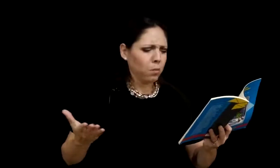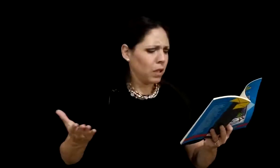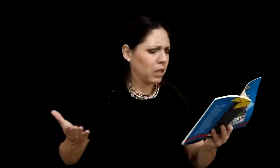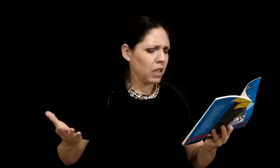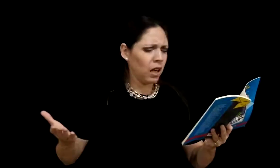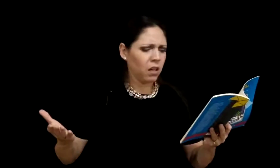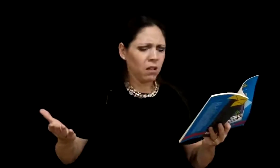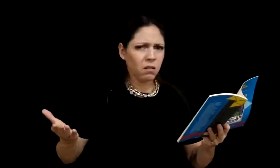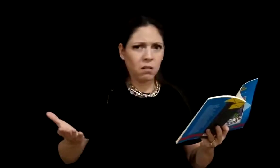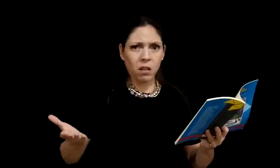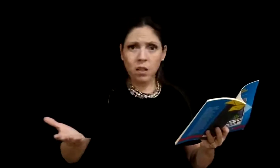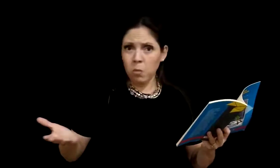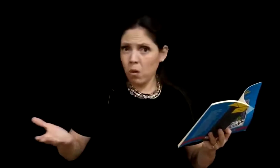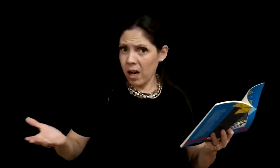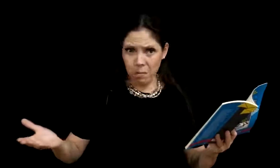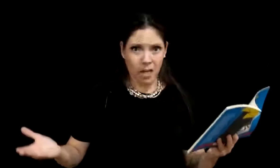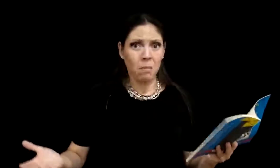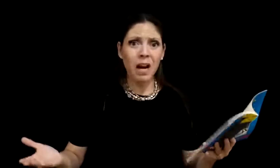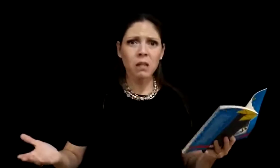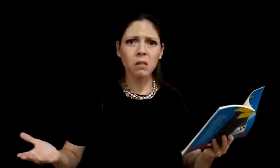debería equivocarme jamás.